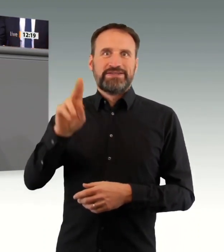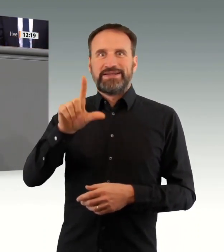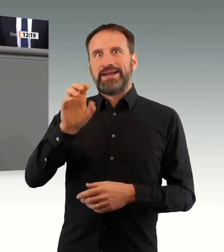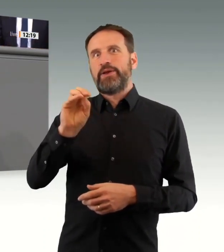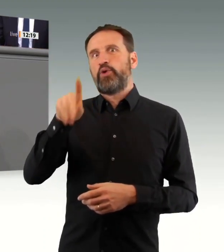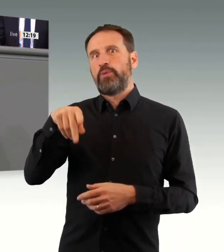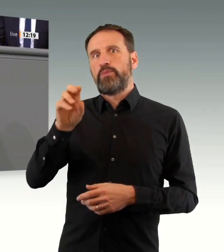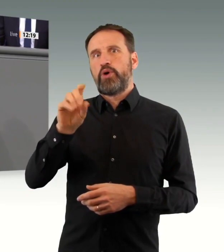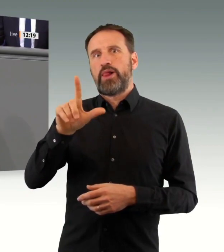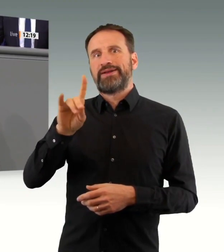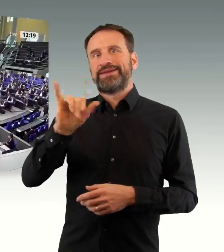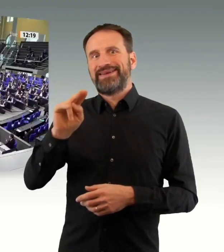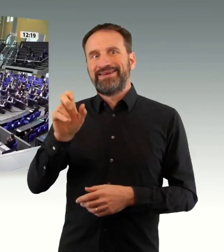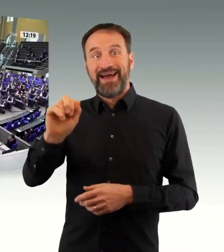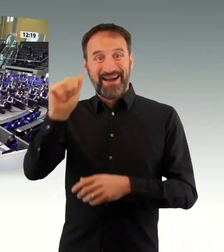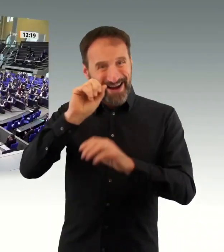in diesem Bereich.